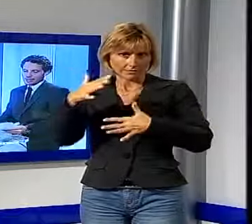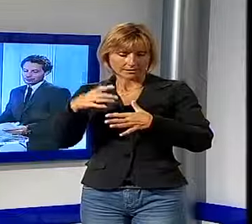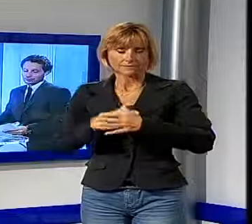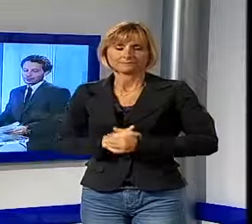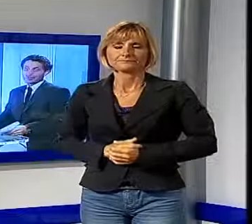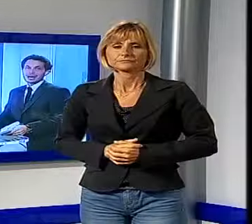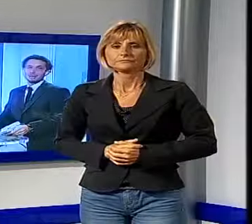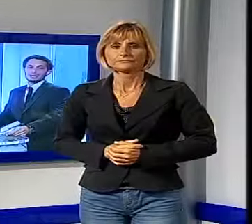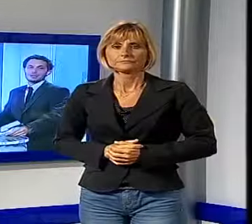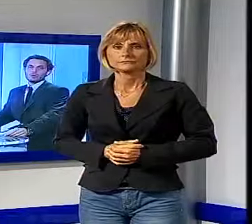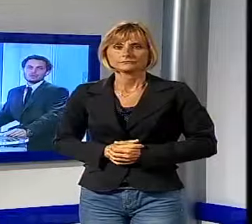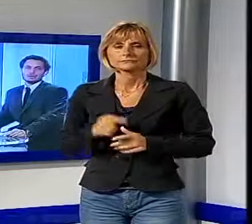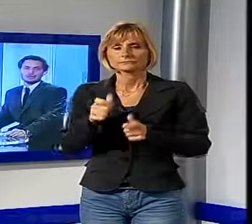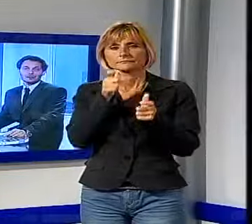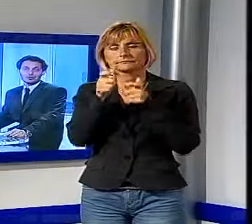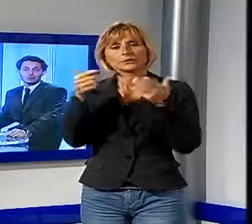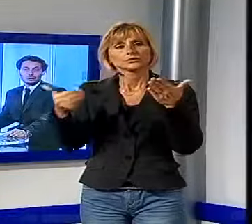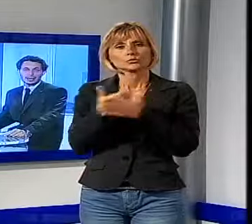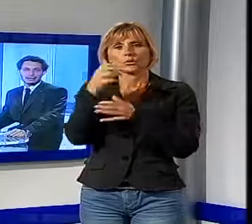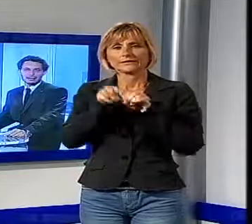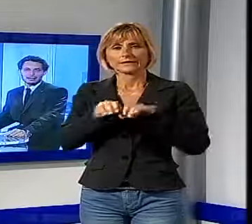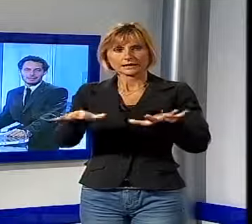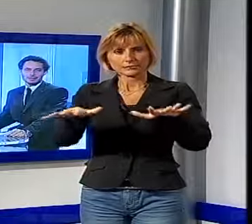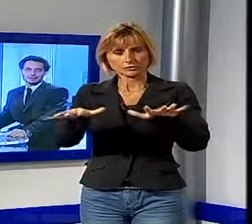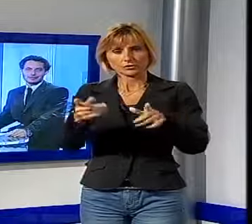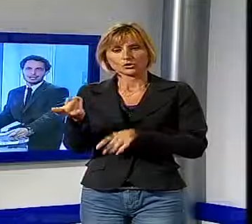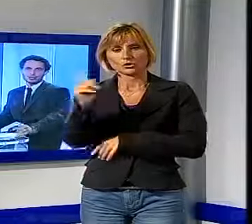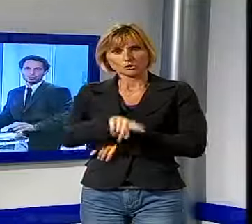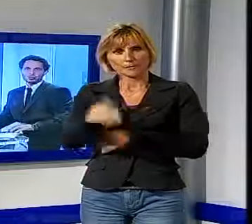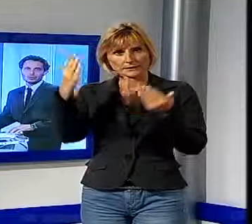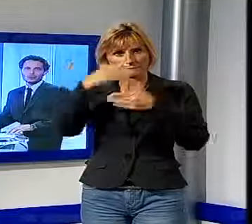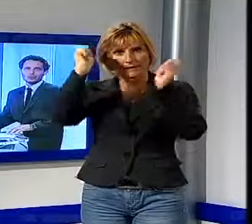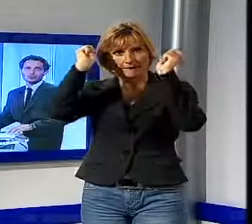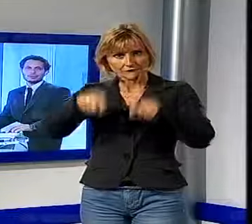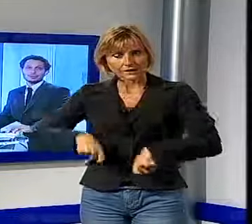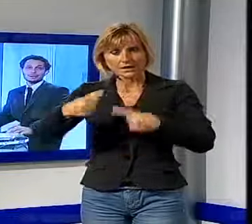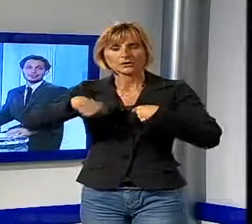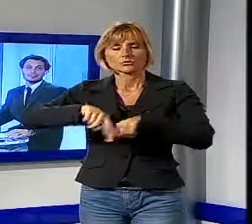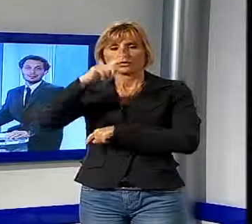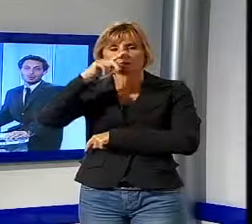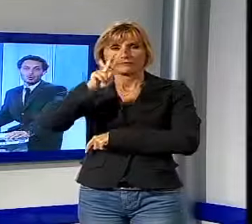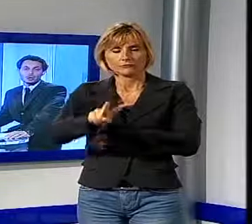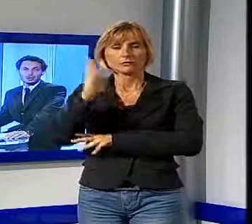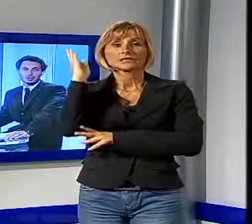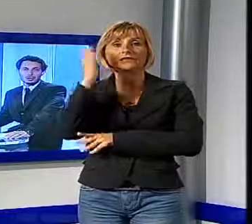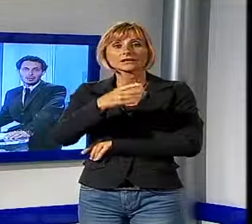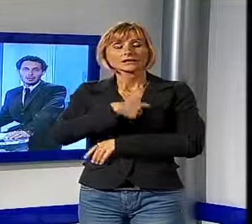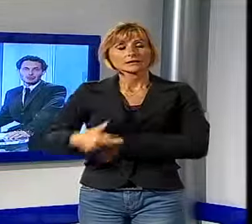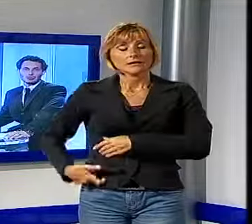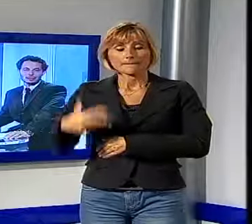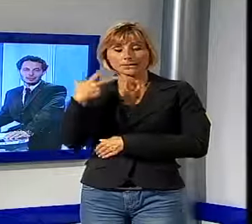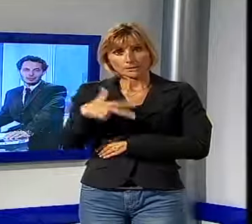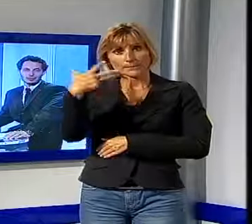E adesso parliamo della nuova trasmissione che prende via domani sera su Noi TV, diretta Sindaco, ogni